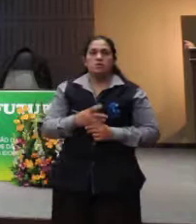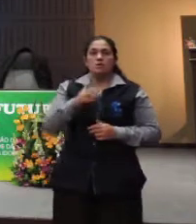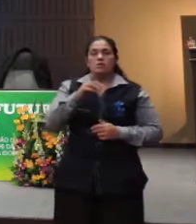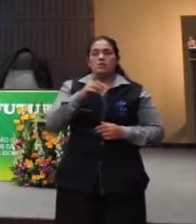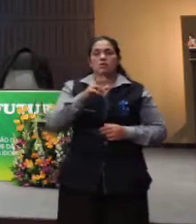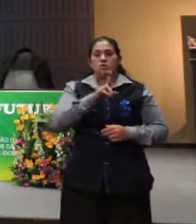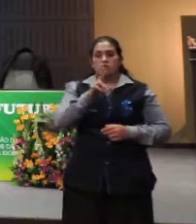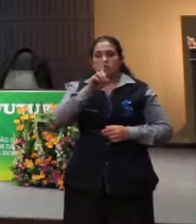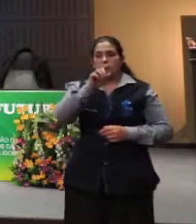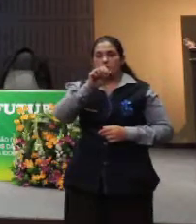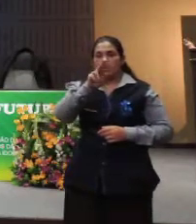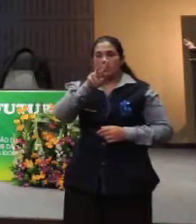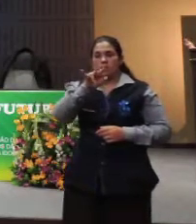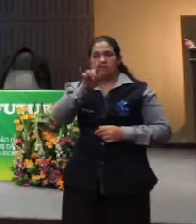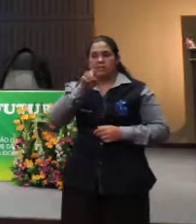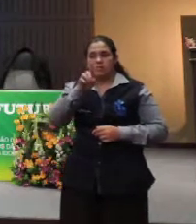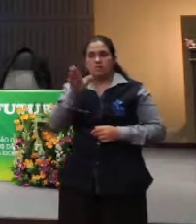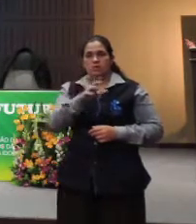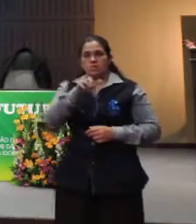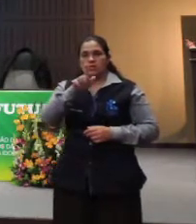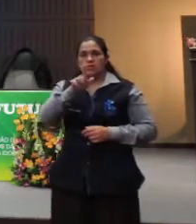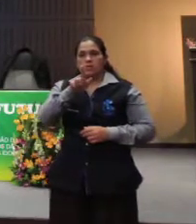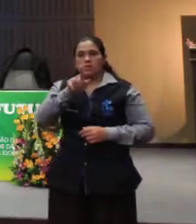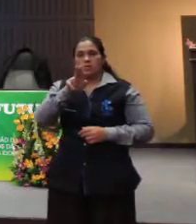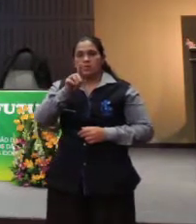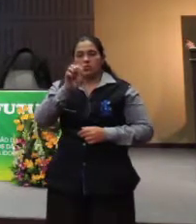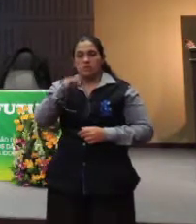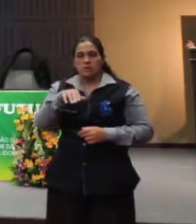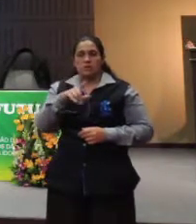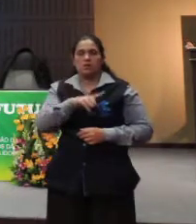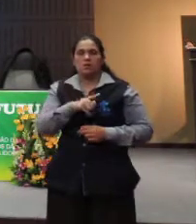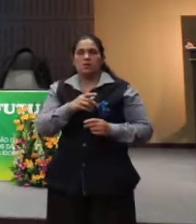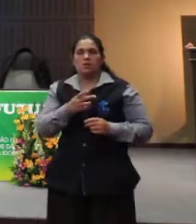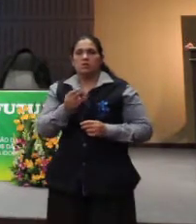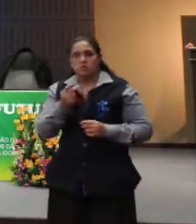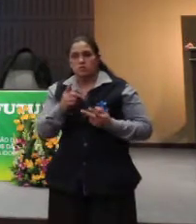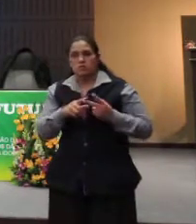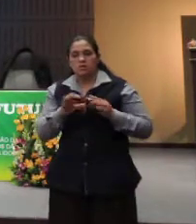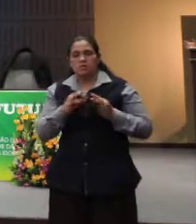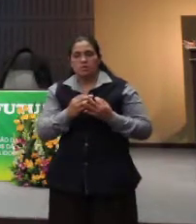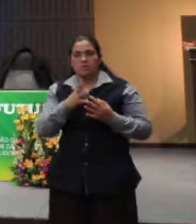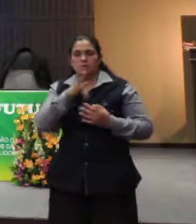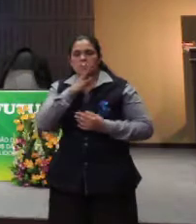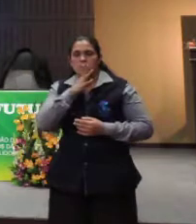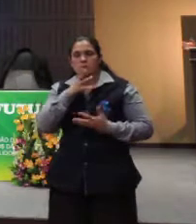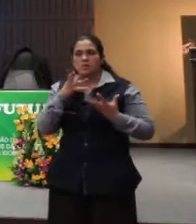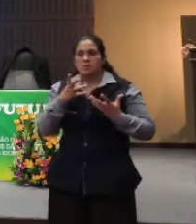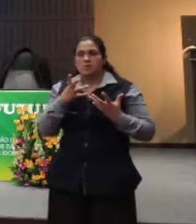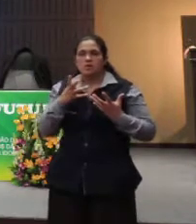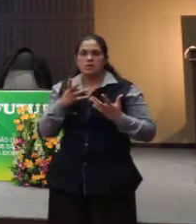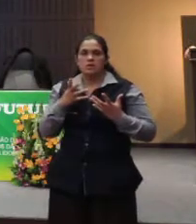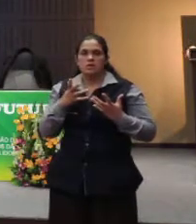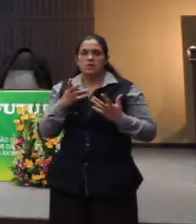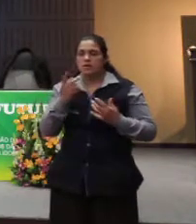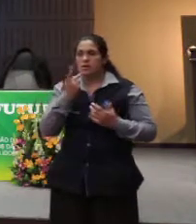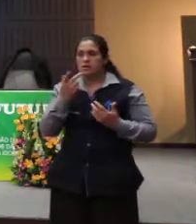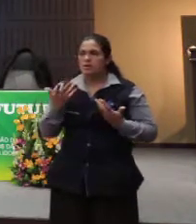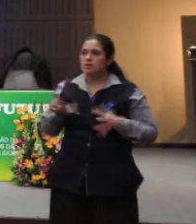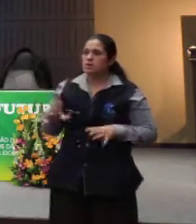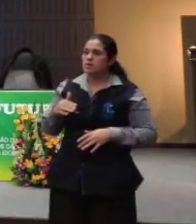inteligência, família, dinheiro e reconhecimento, resolveu que não queria mais viver.